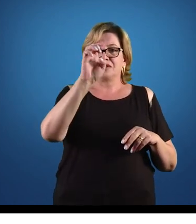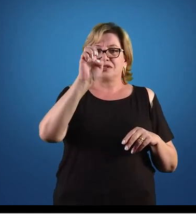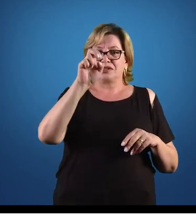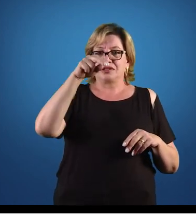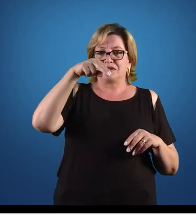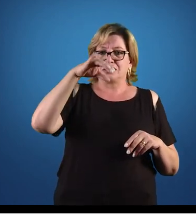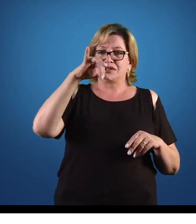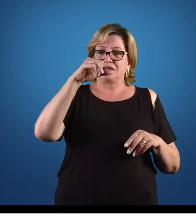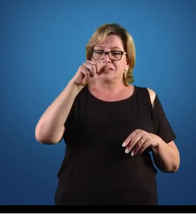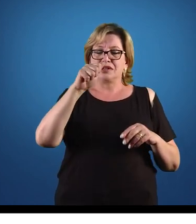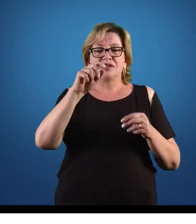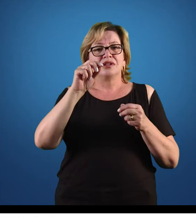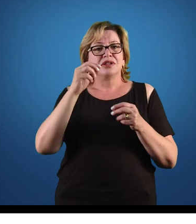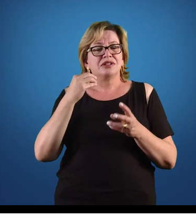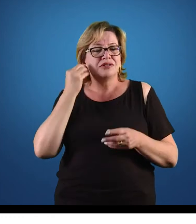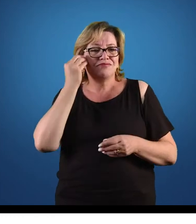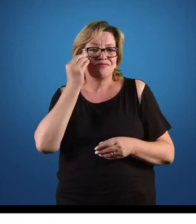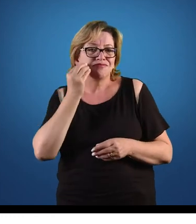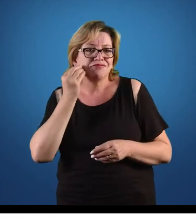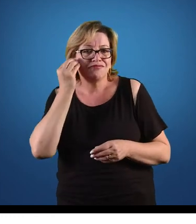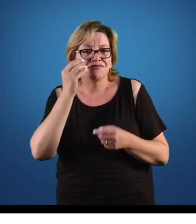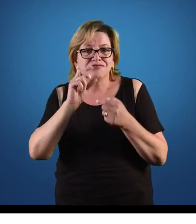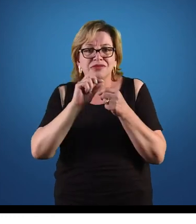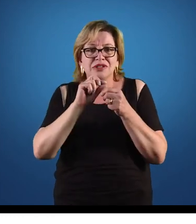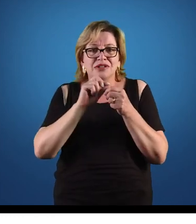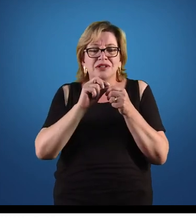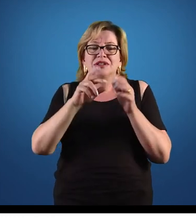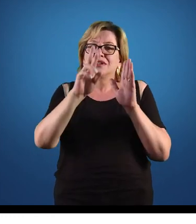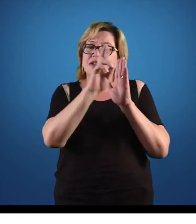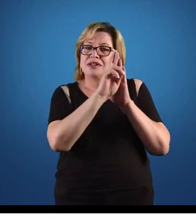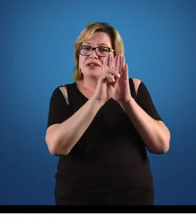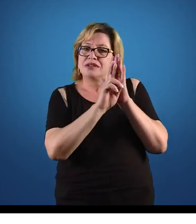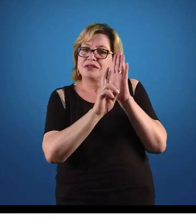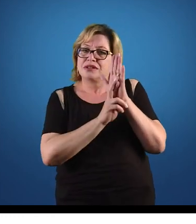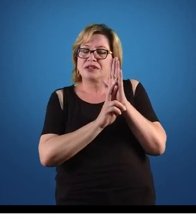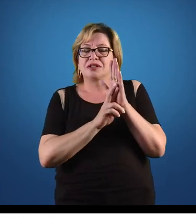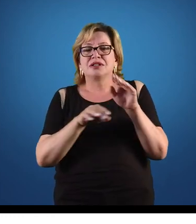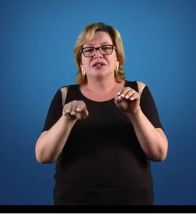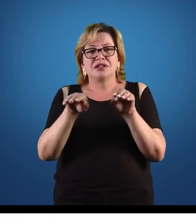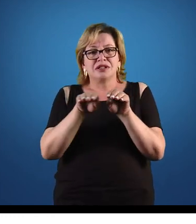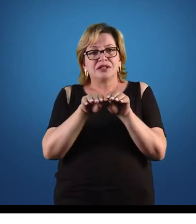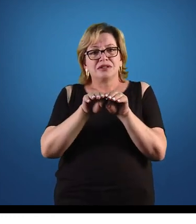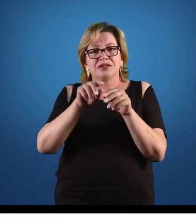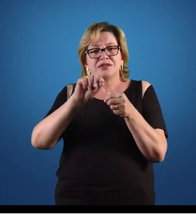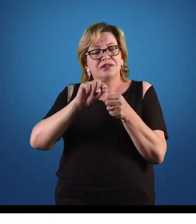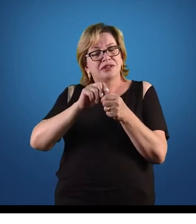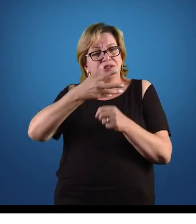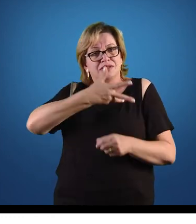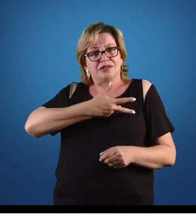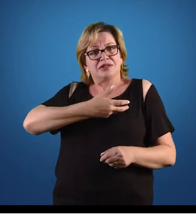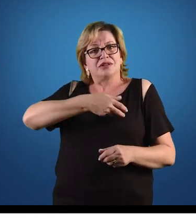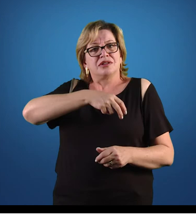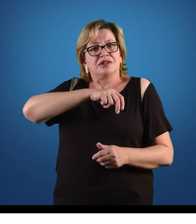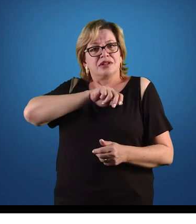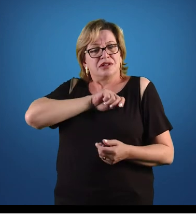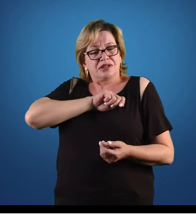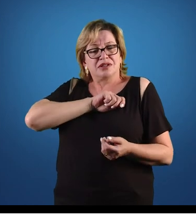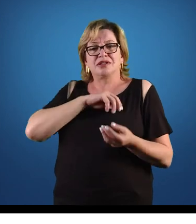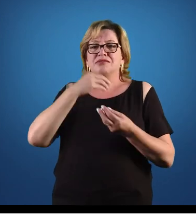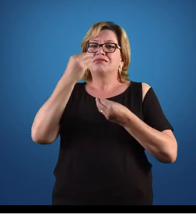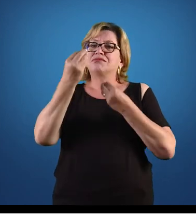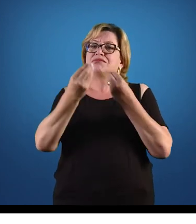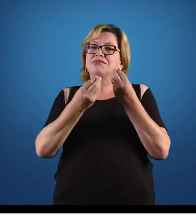Ele tenta, né? Fazer essa regulamentação e fazer a fiscalização para que